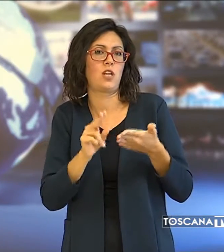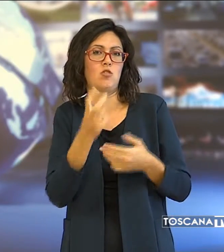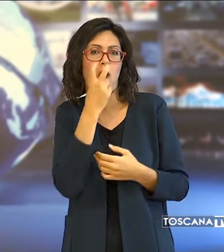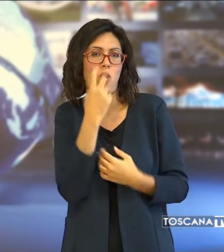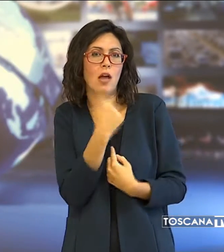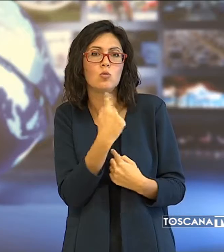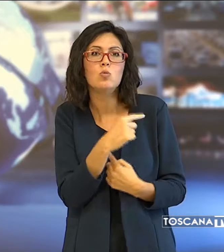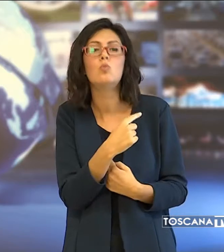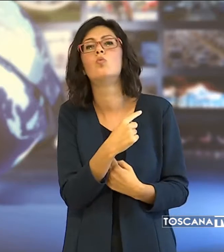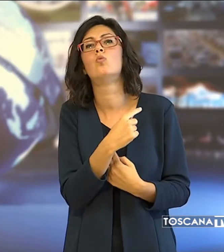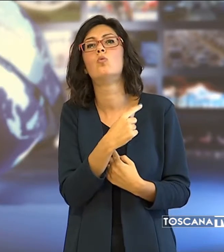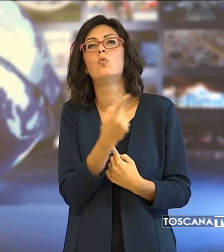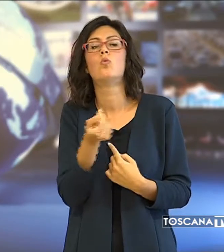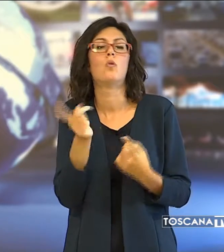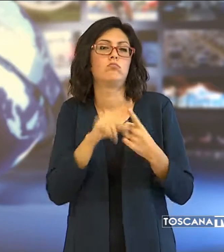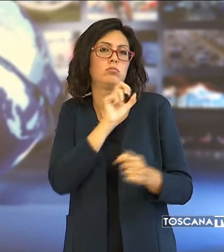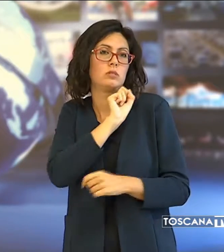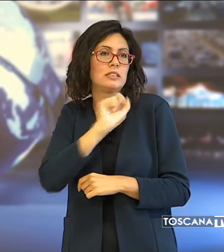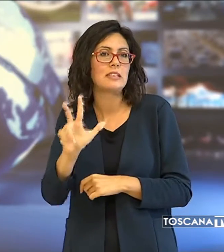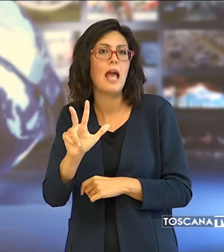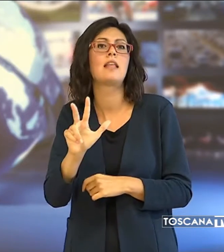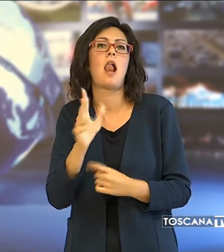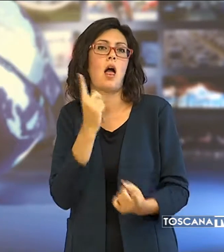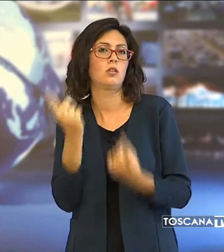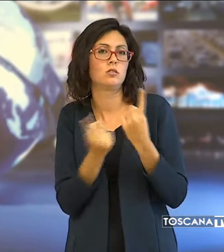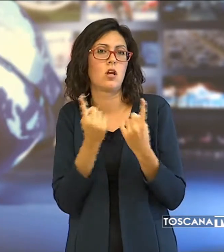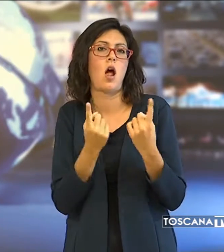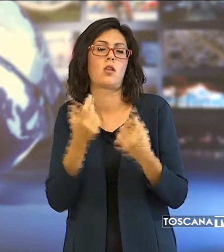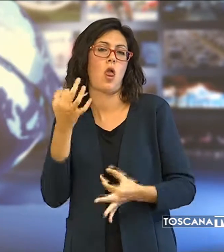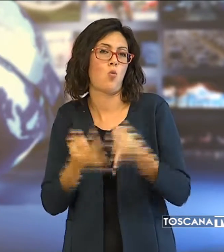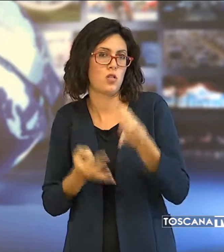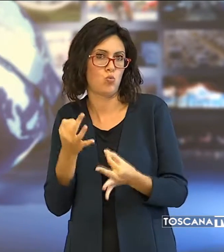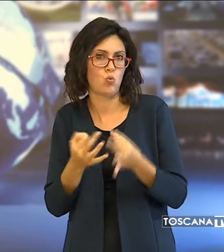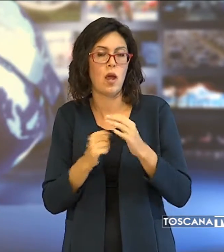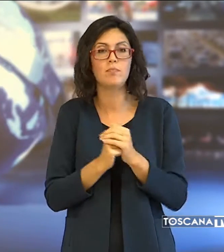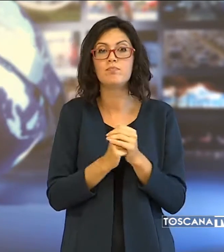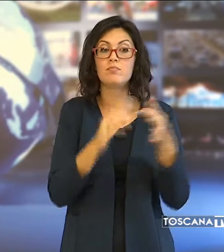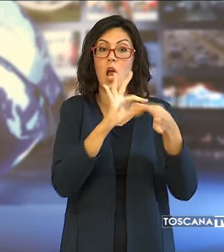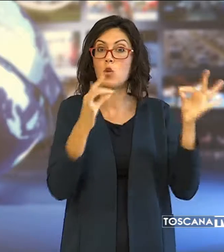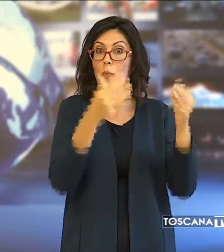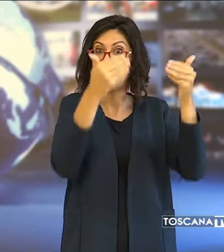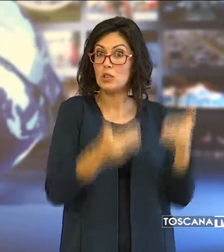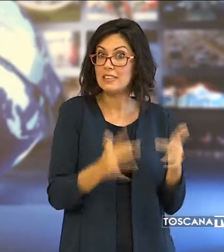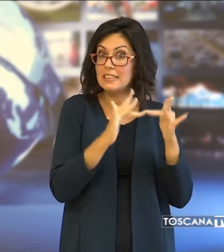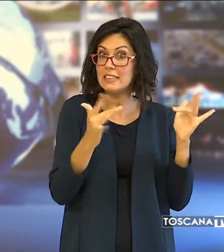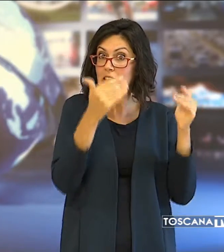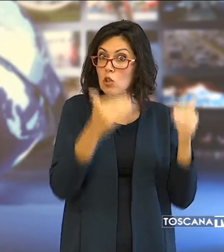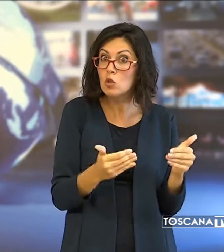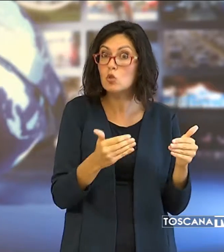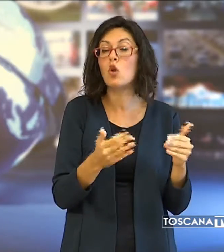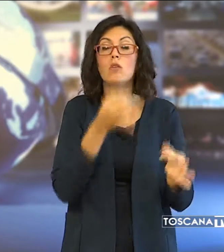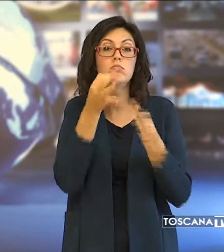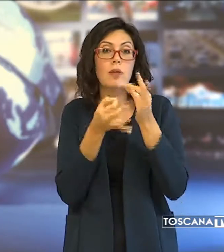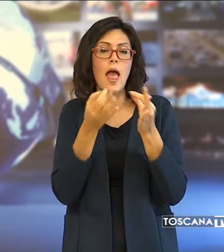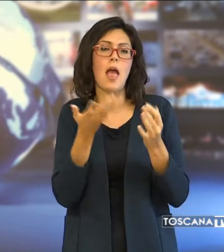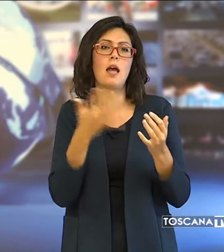ed ha formalmente segnalato la vicenda alla questura. Il dominio del sito, si spiega, era stato